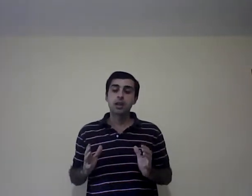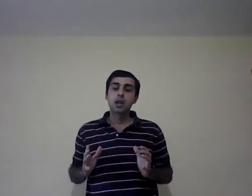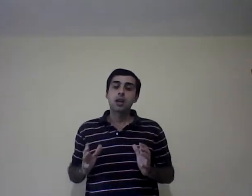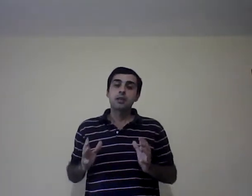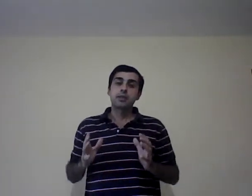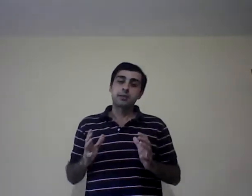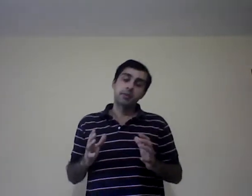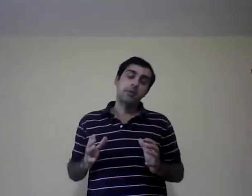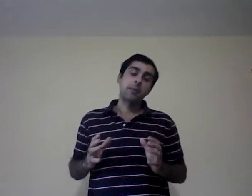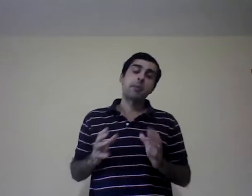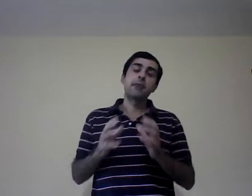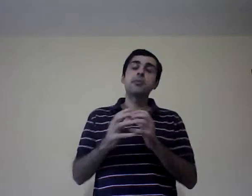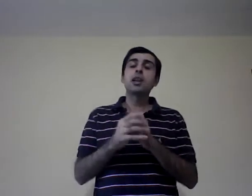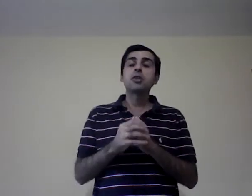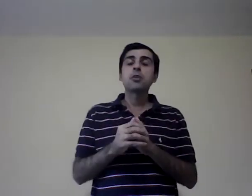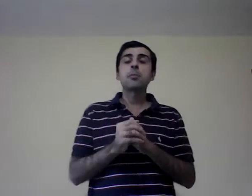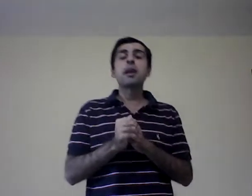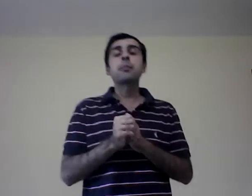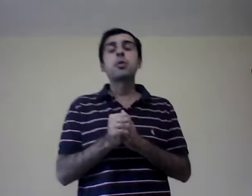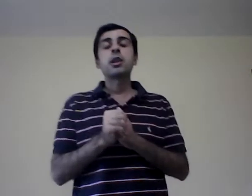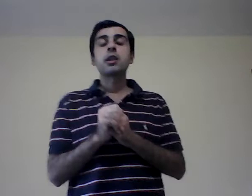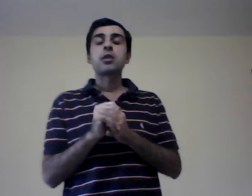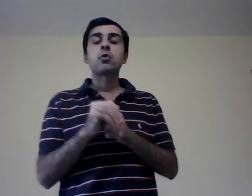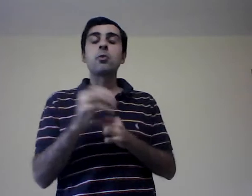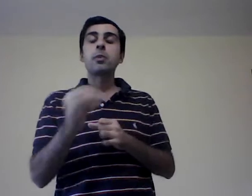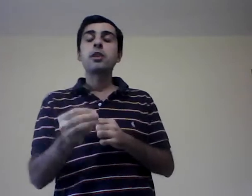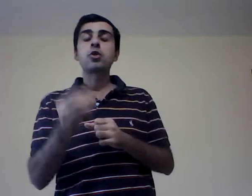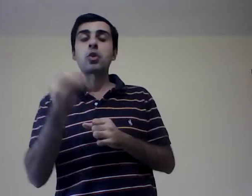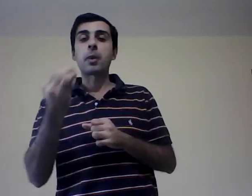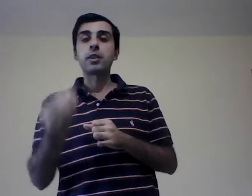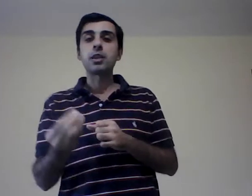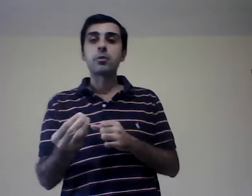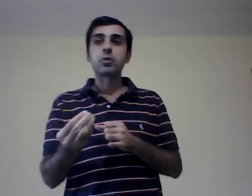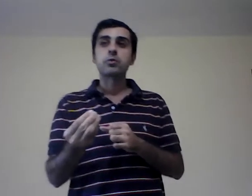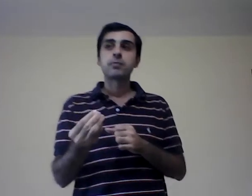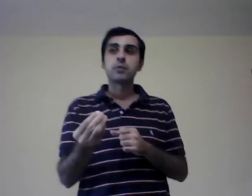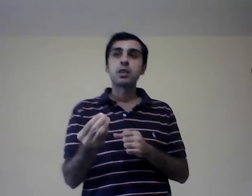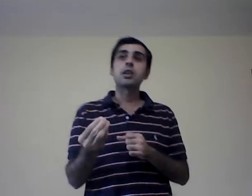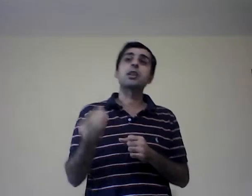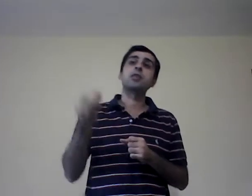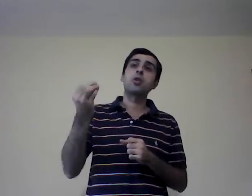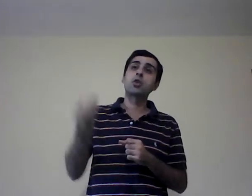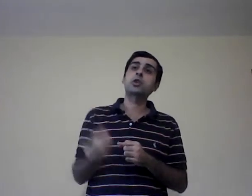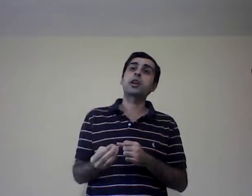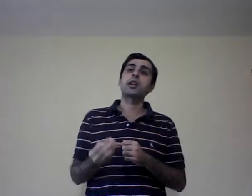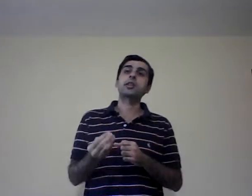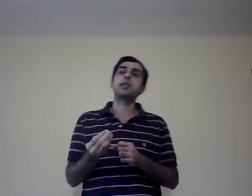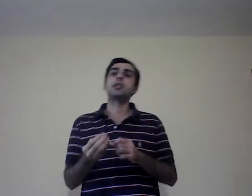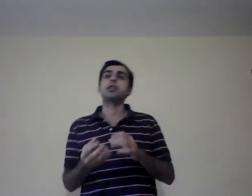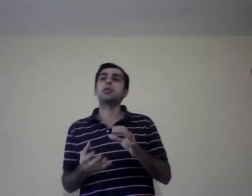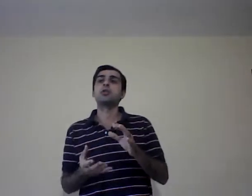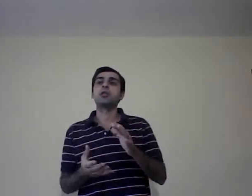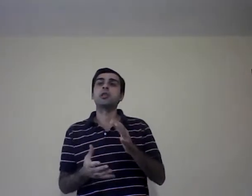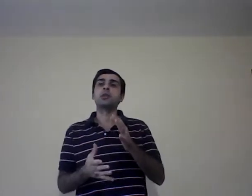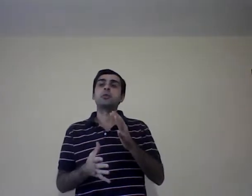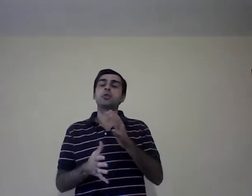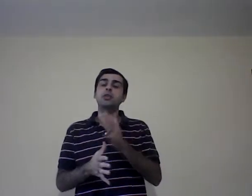que se van perfilando para poder cumplir los objetivos, si, esa es otra característica. Entonces, ya tenemos sistema